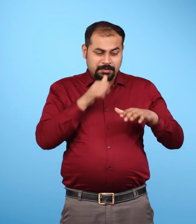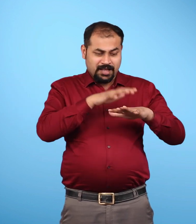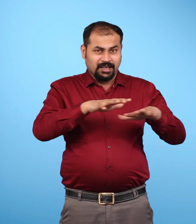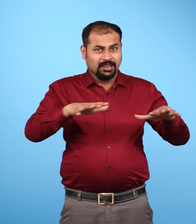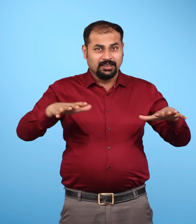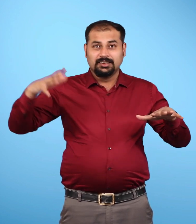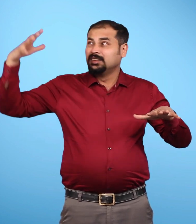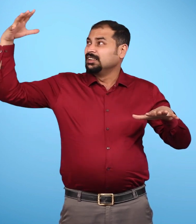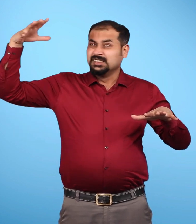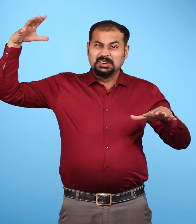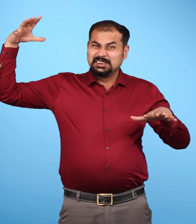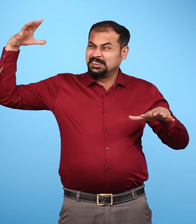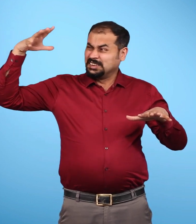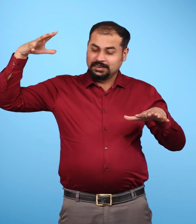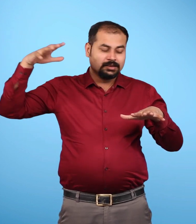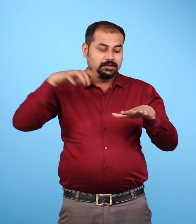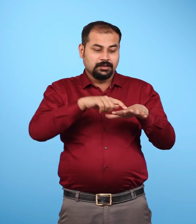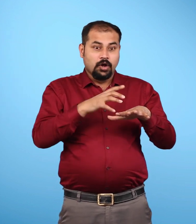समुद्र में पानी भाब बन कर उड़ता है